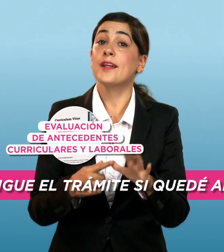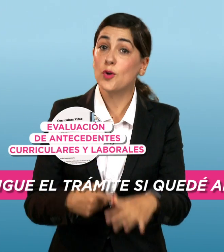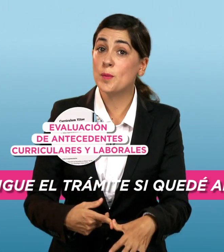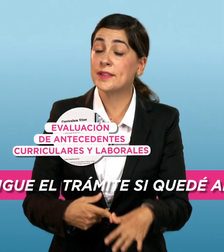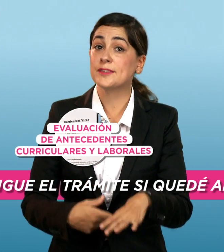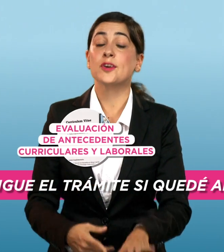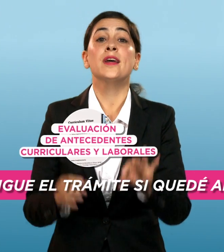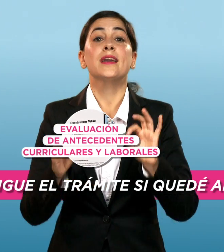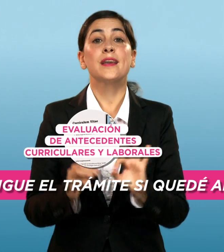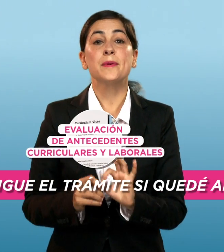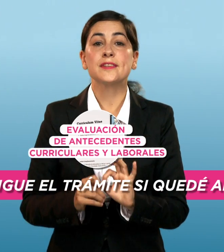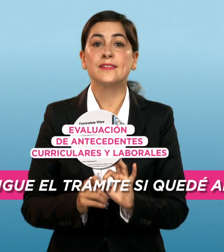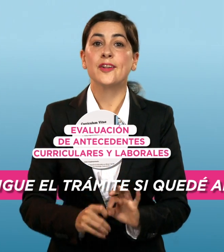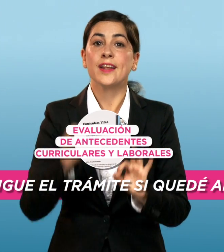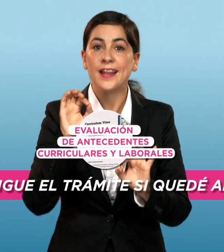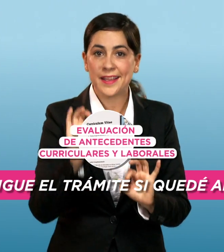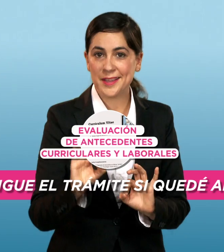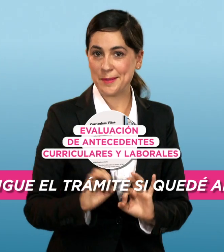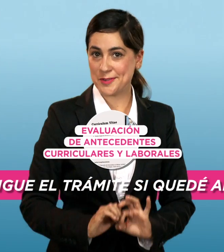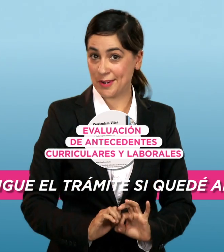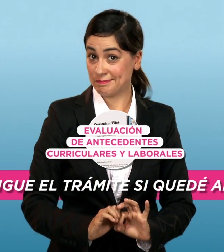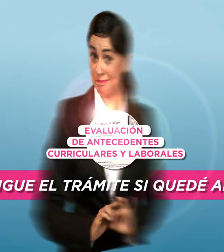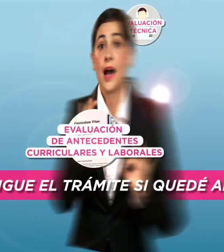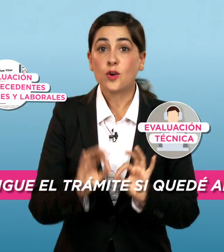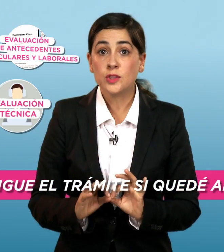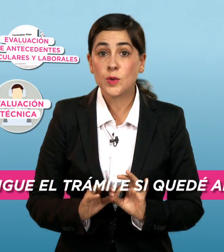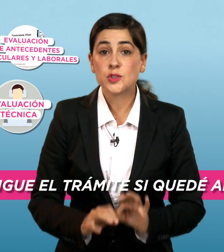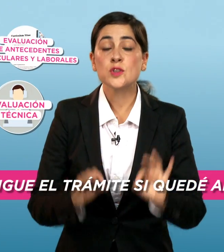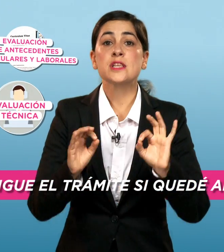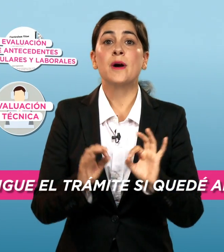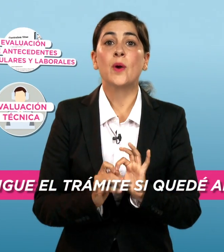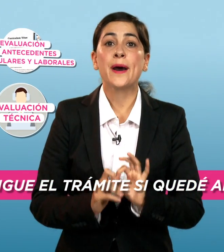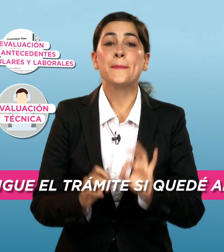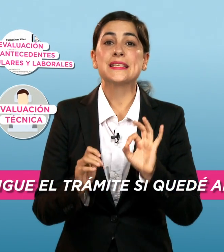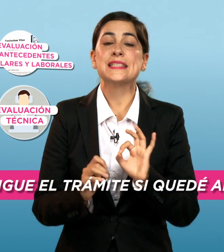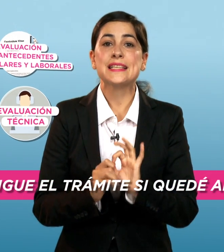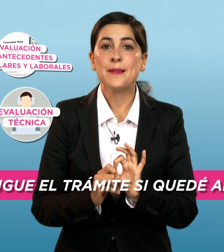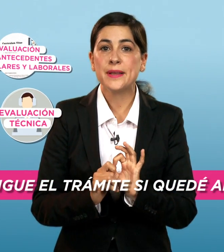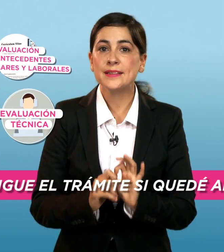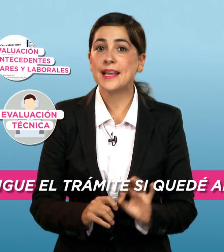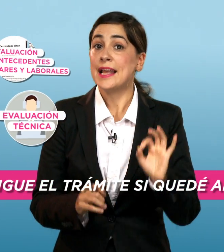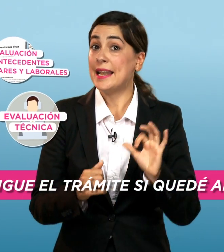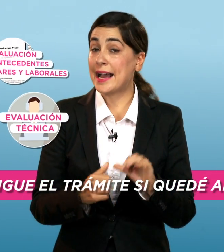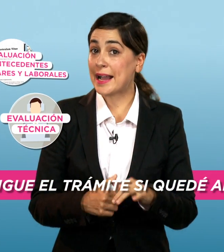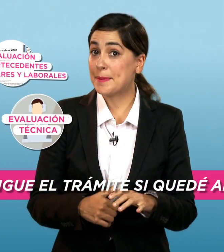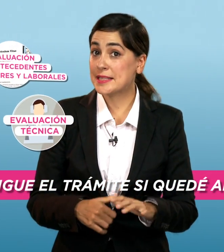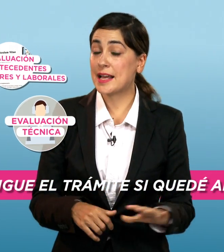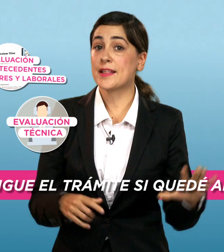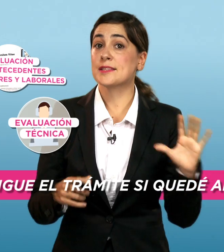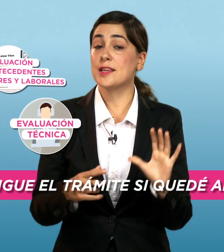documentación que presentaron en la inscripción. A continuación, evaluará presencialmente las capacidades y